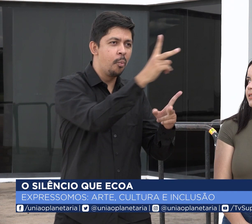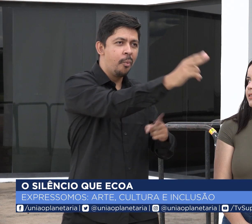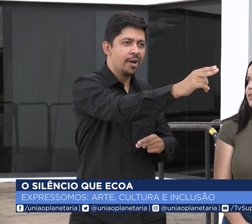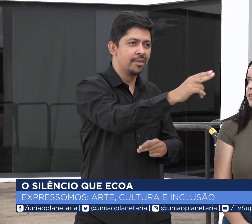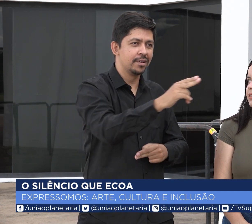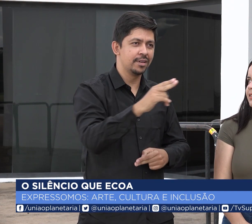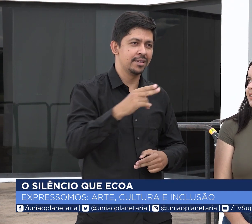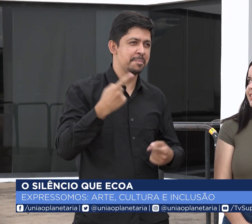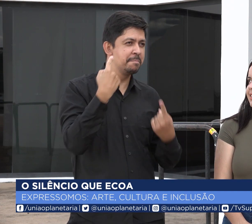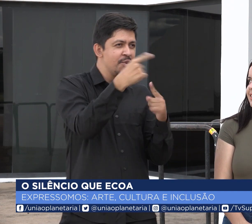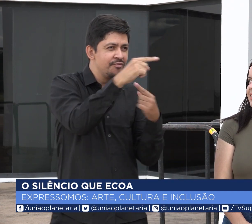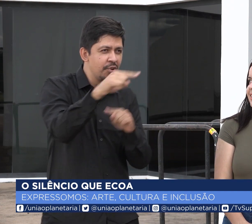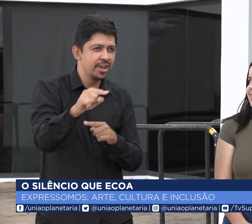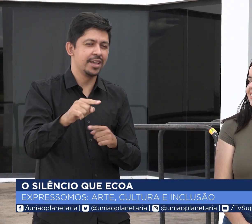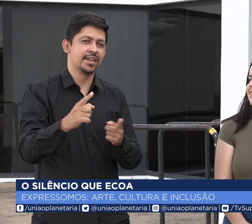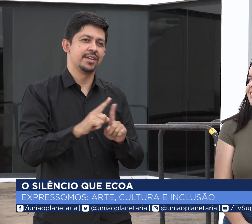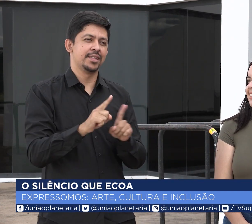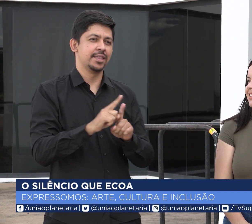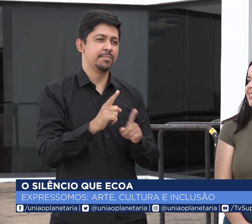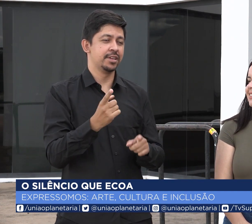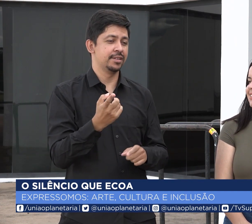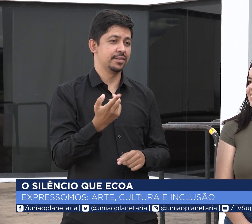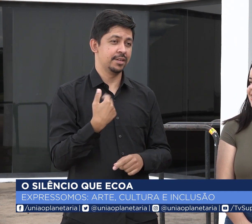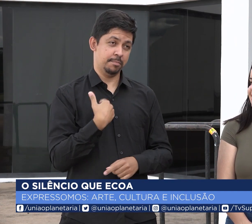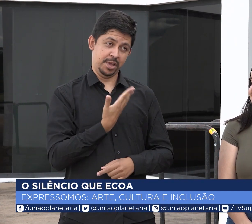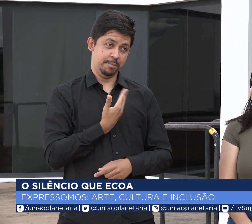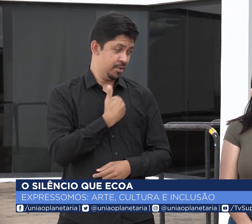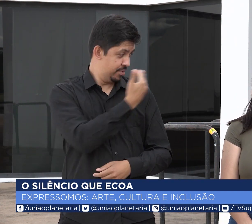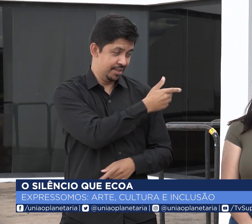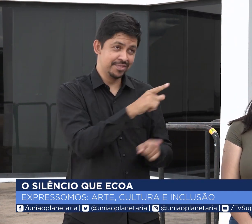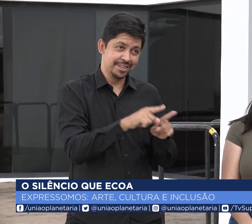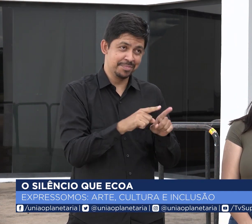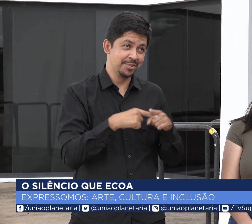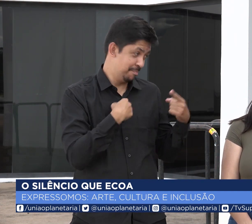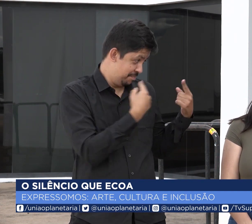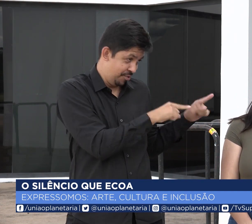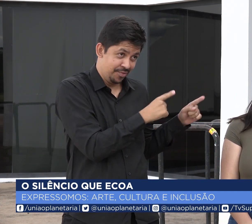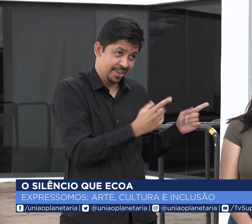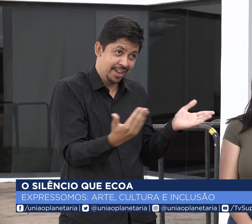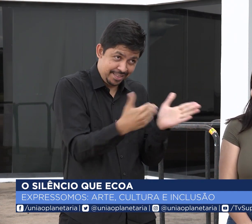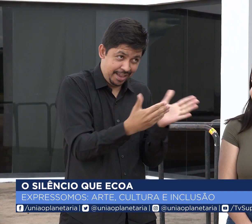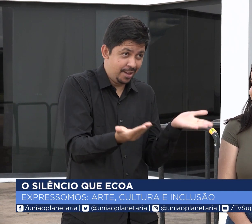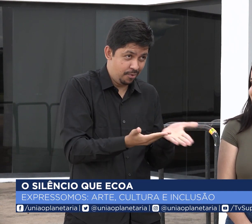em copiar, fazer mímica das pessoas. Às vezes até mesmo para provocar os colegas de trabalho.